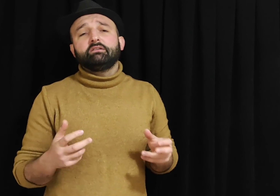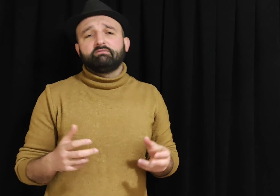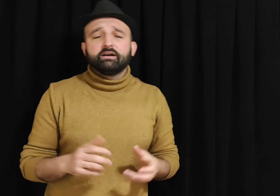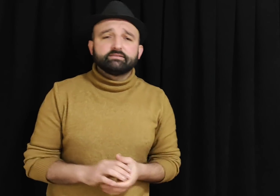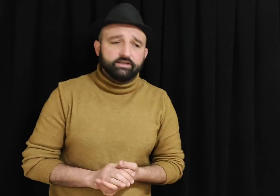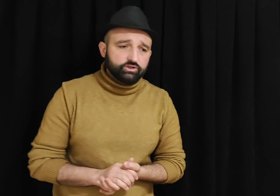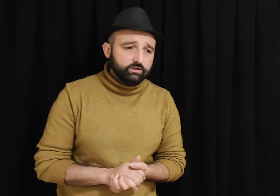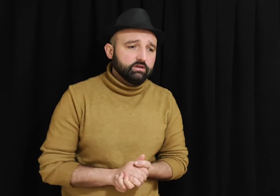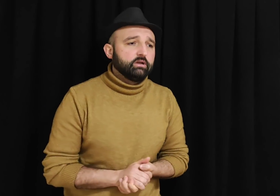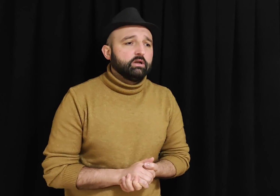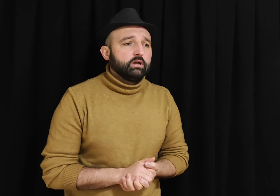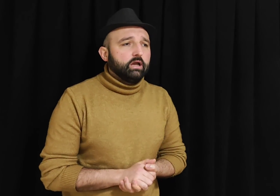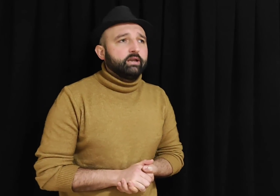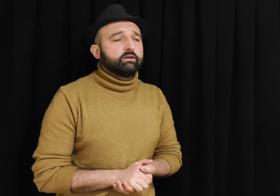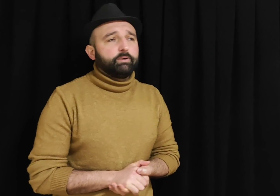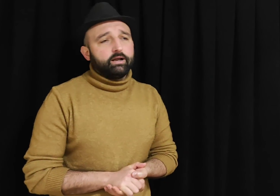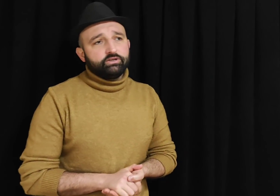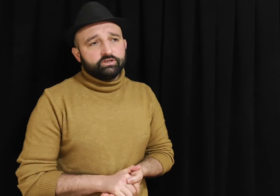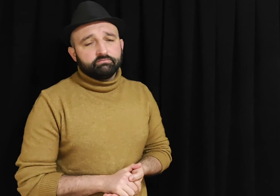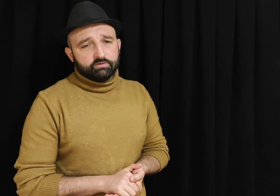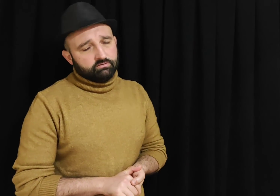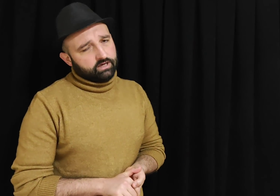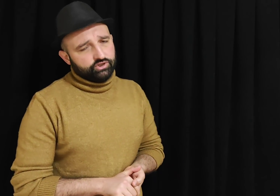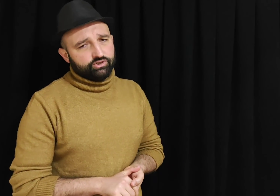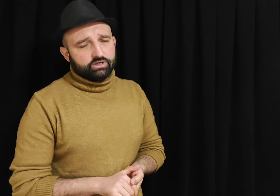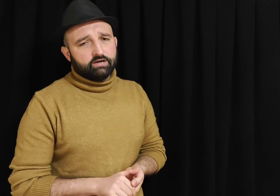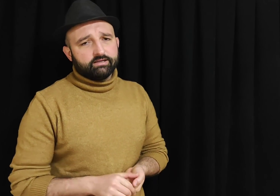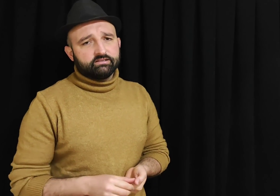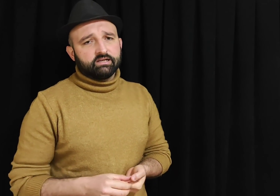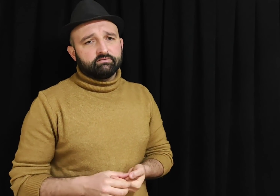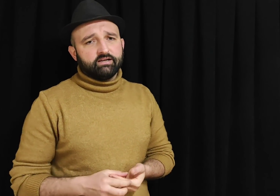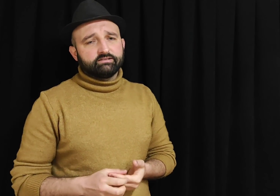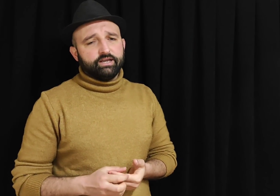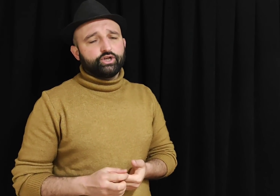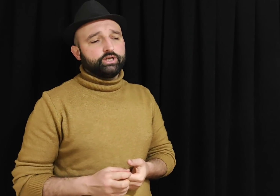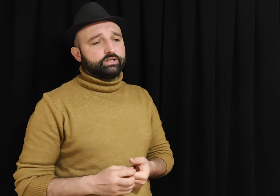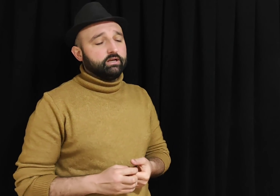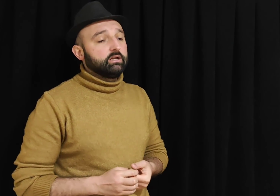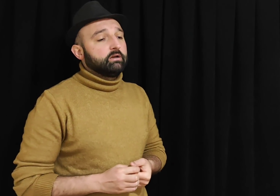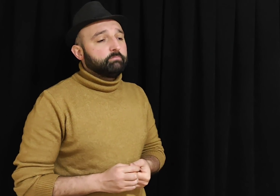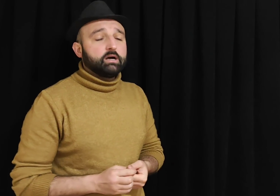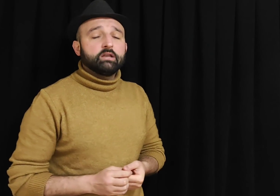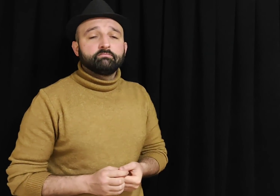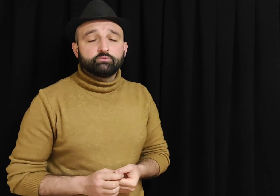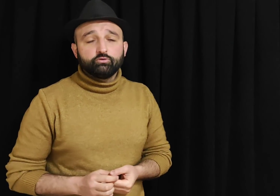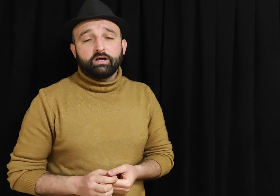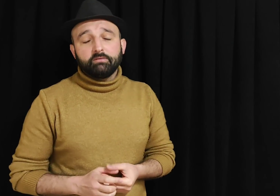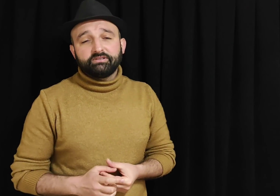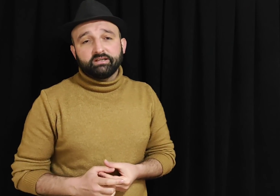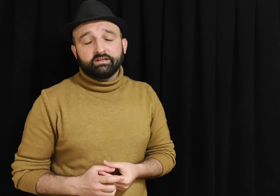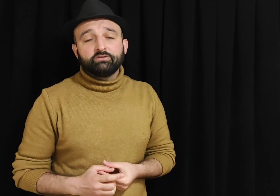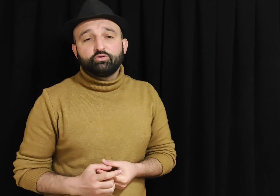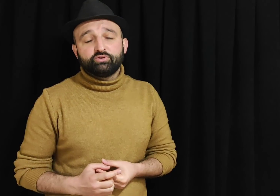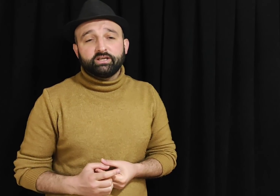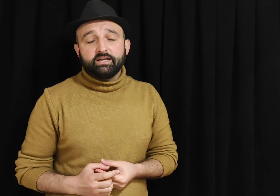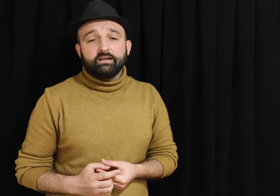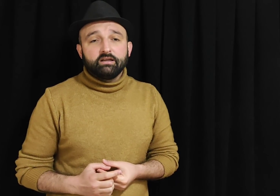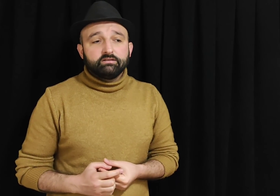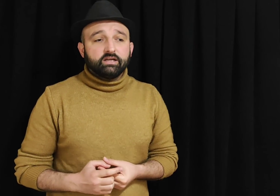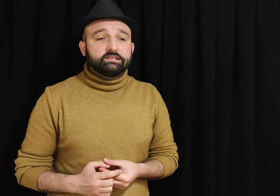vazgeçti. Yani para için Kaşıkçı davasından vazgeçtiyse bakalım Suudi Arabistan'dan Türkiye'ye nasıl